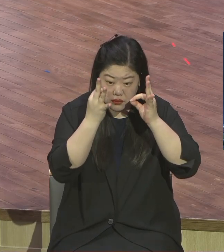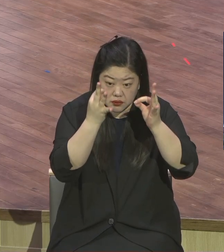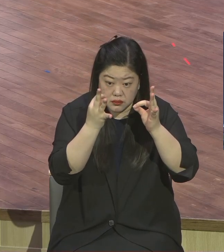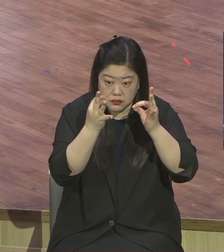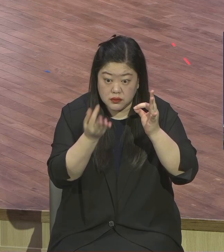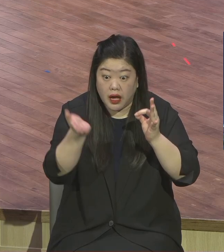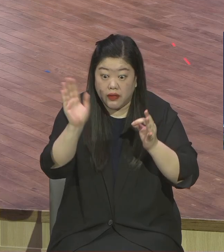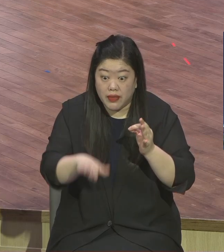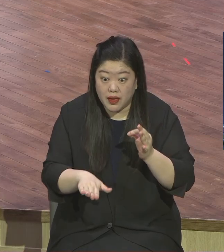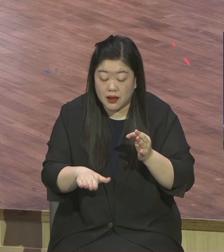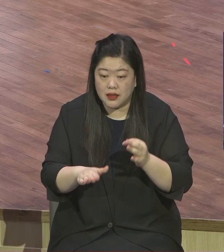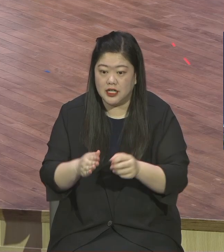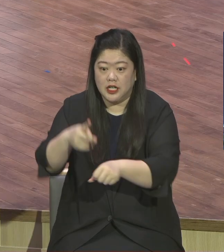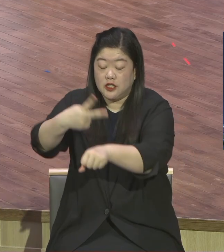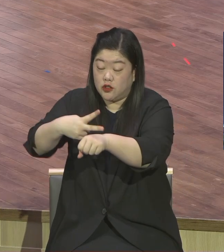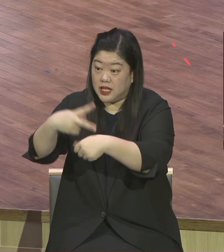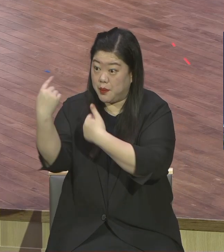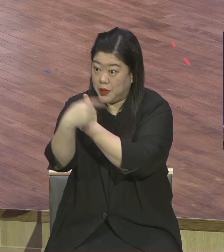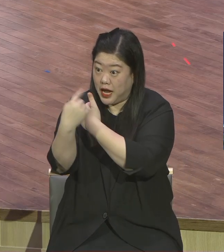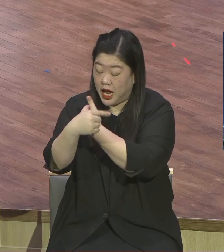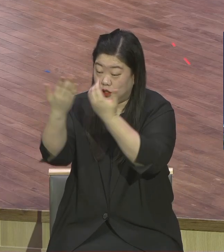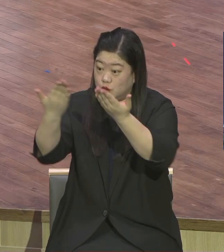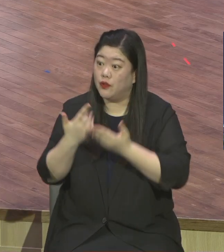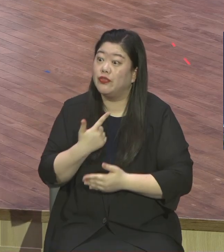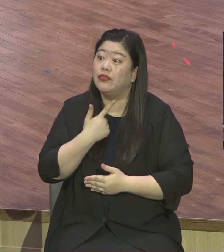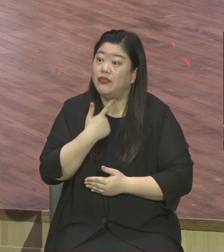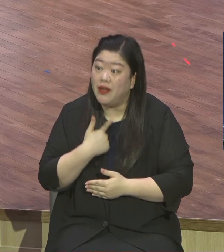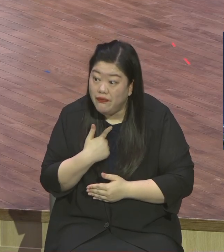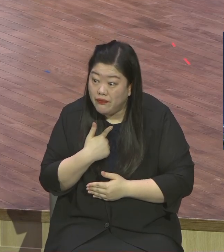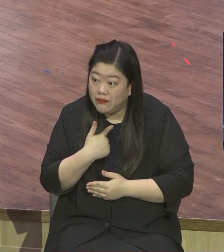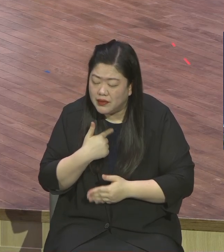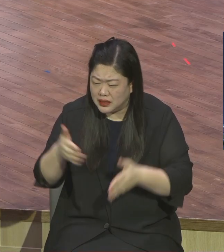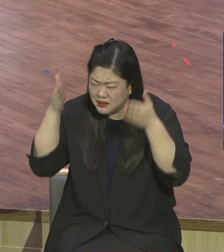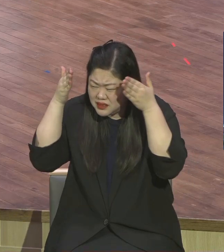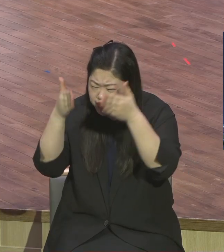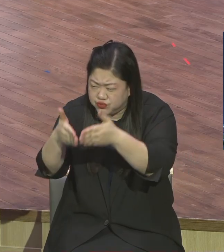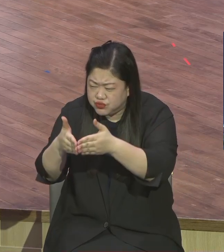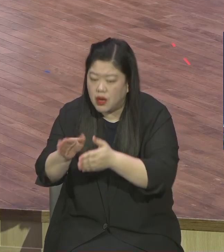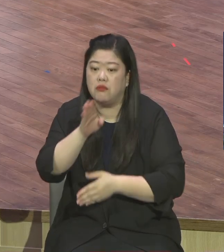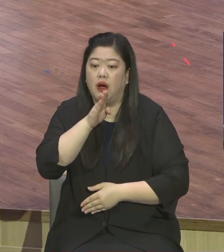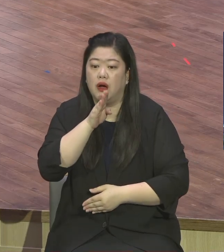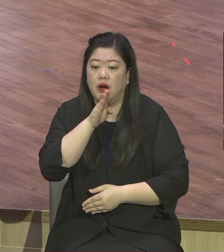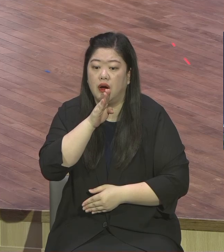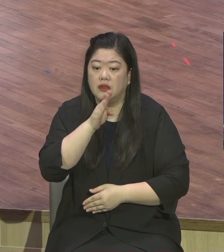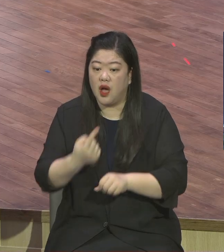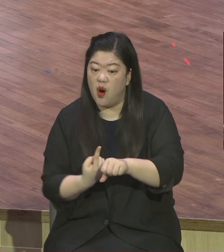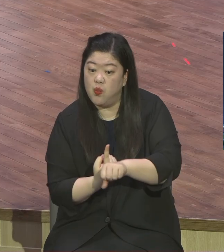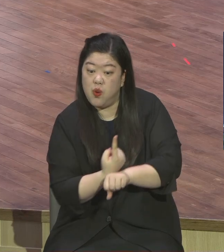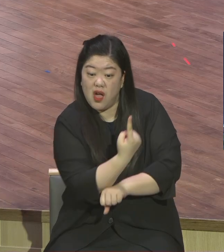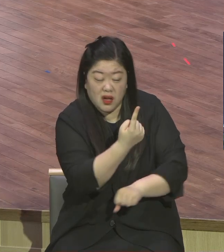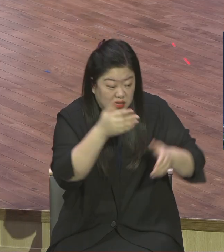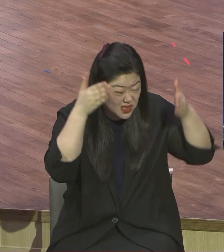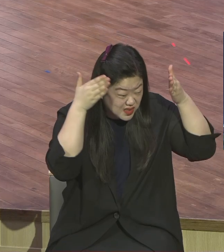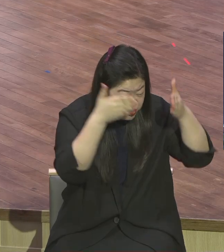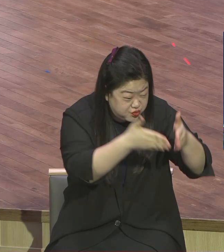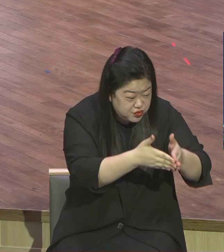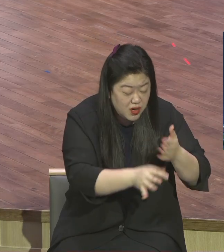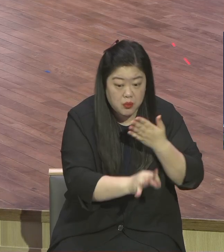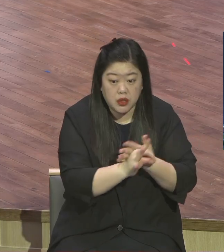거기에 집중해서 공부해야지 선생님이 가르쳐준 거 말고 다른 거 가지고 다른 창고서가 다른